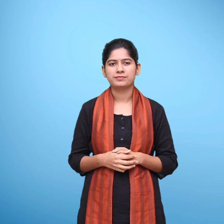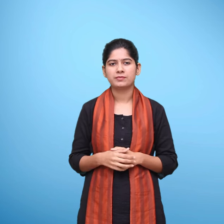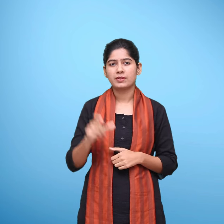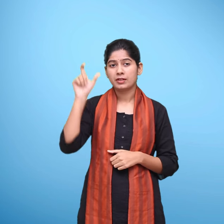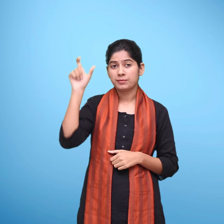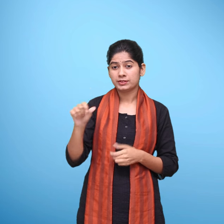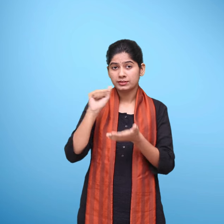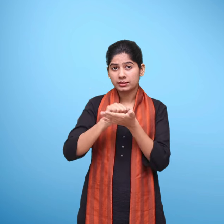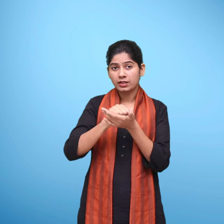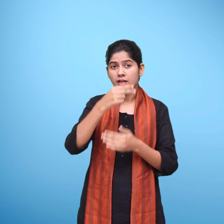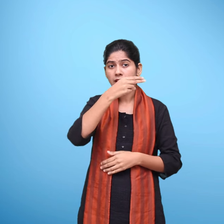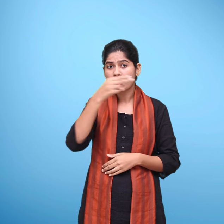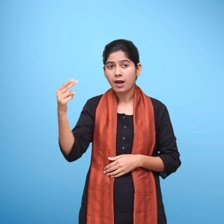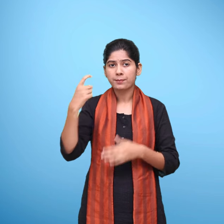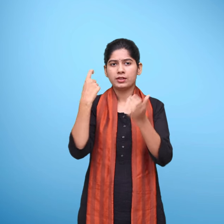जैपुर मीला